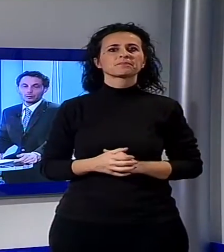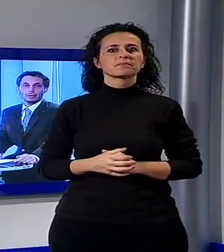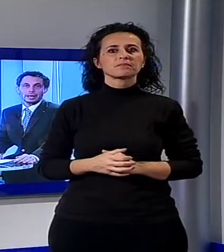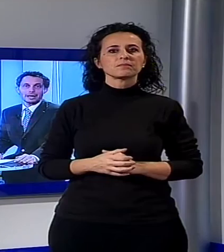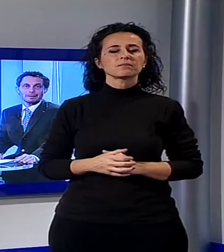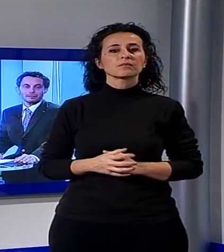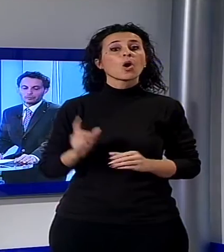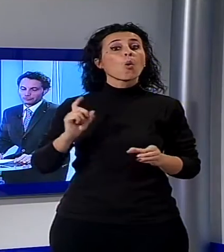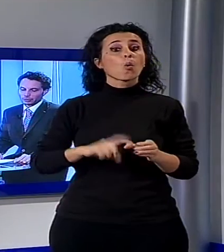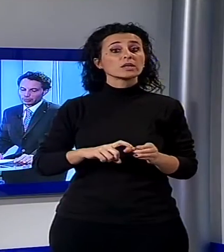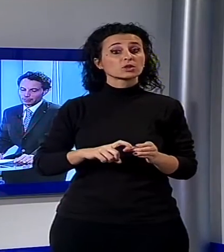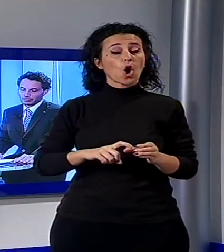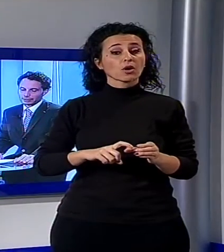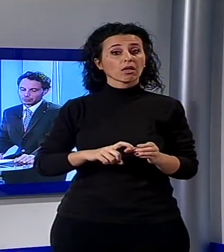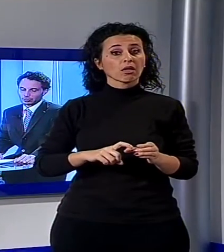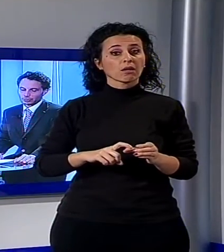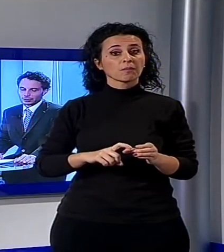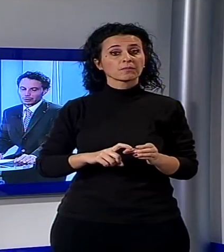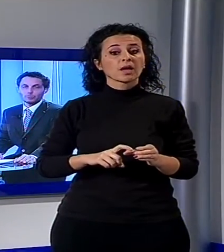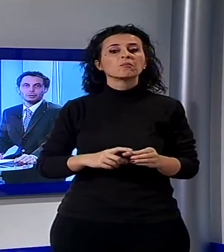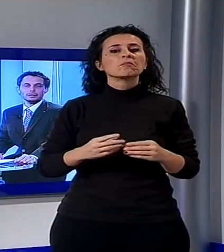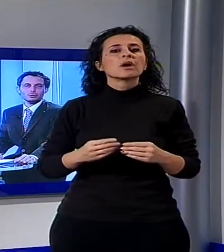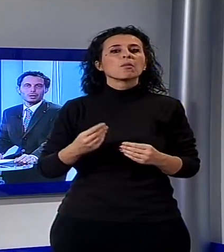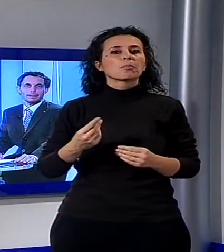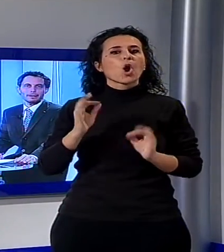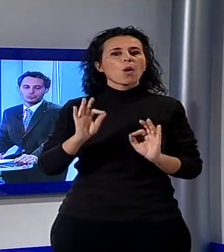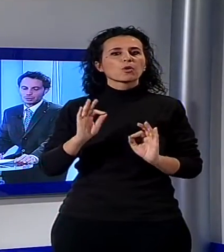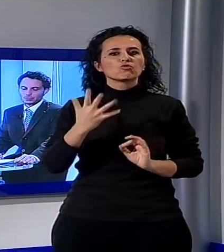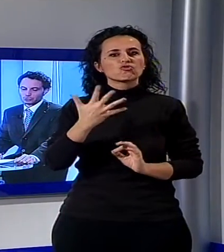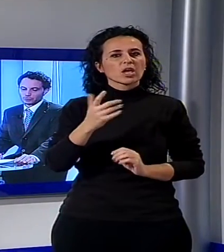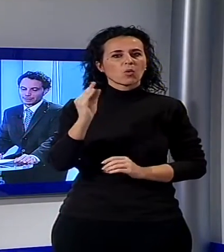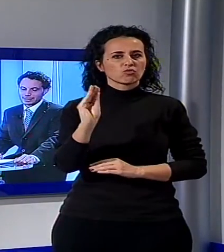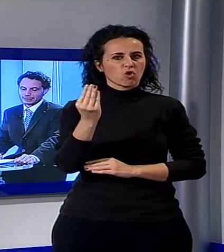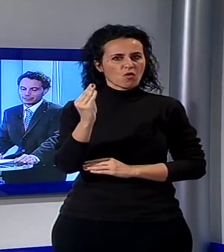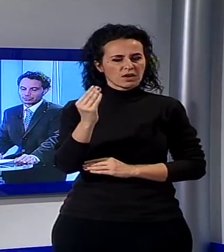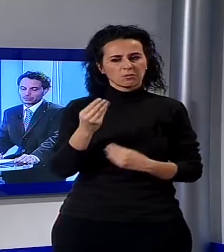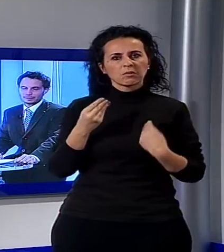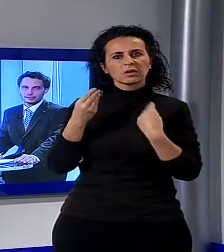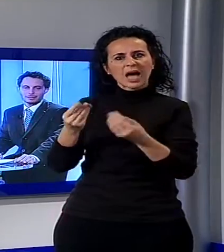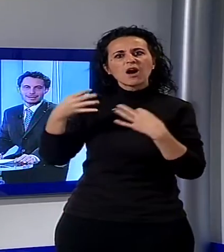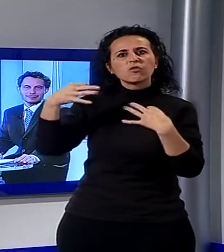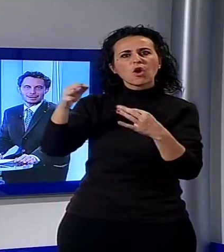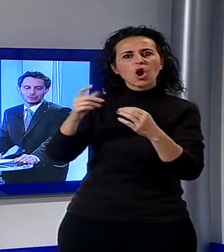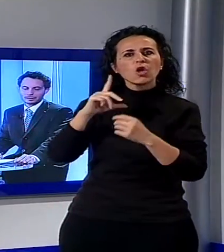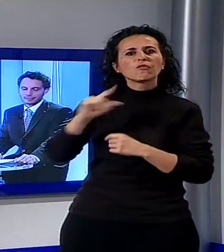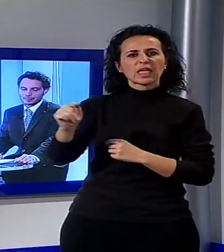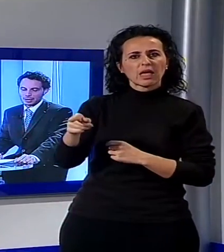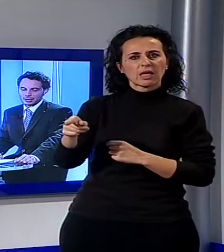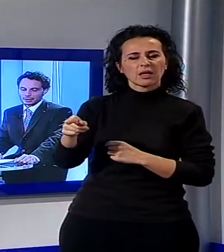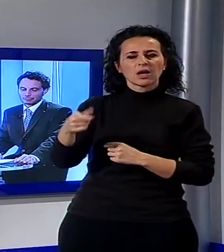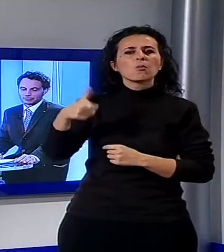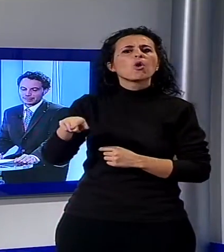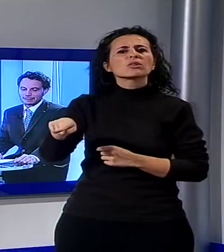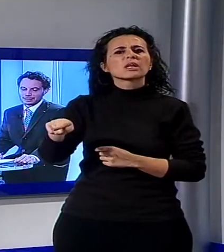Questore ha emesso un foglio di via obbligatorio dal comune di Lucca per cinque giovani che nelle scorse settimane si erano resi